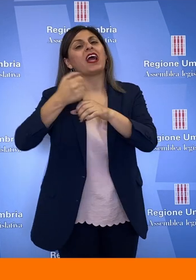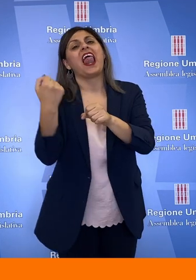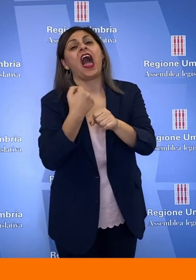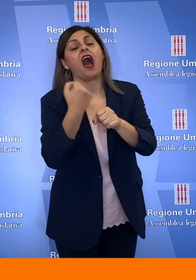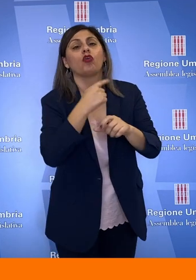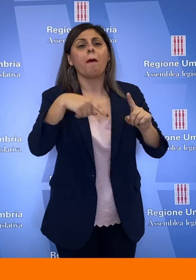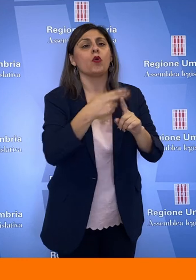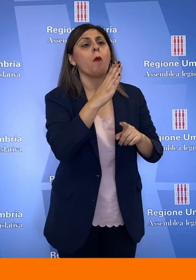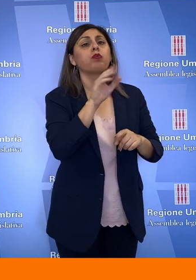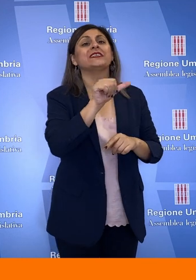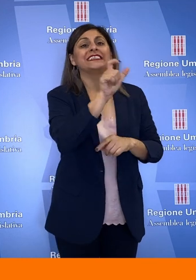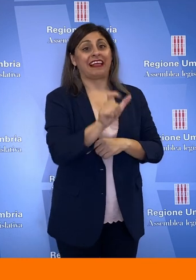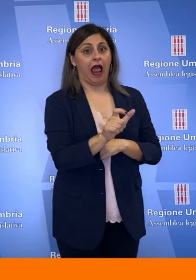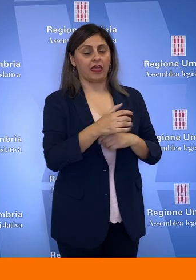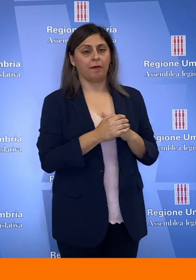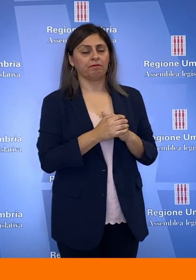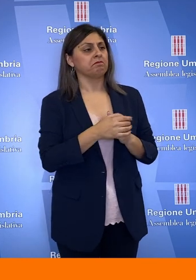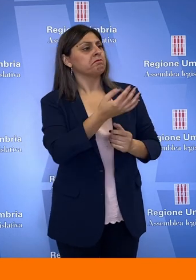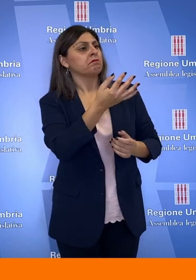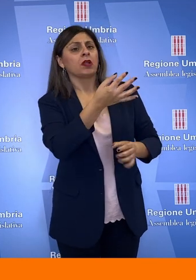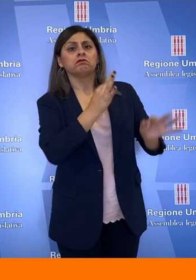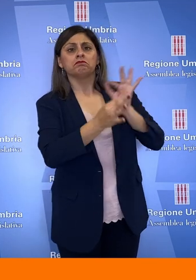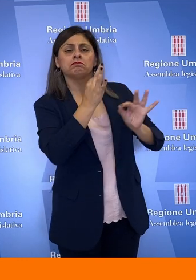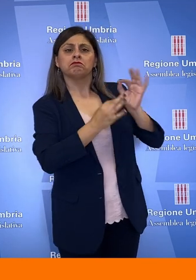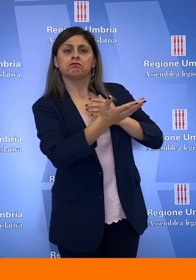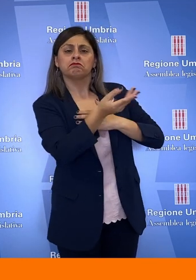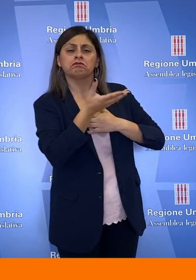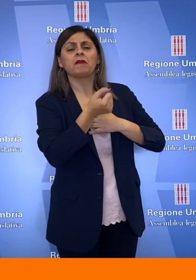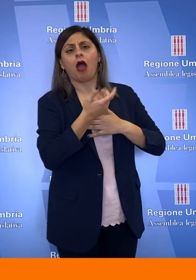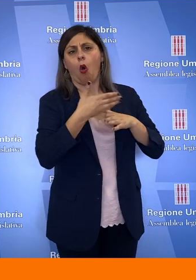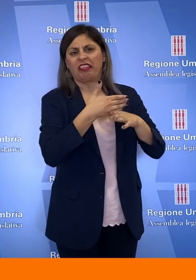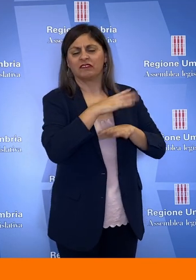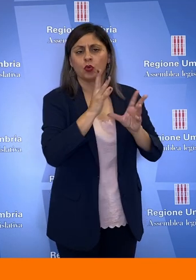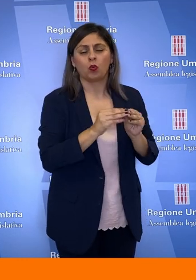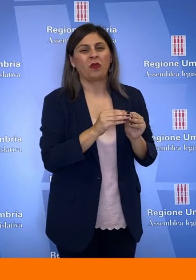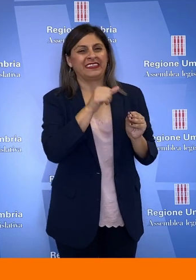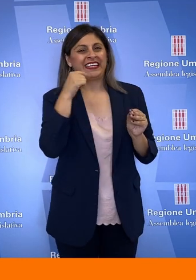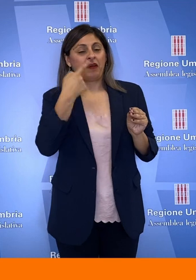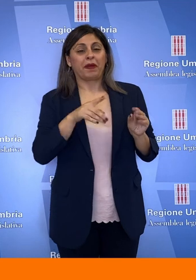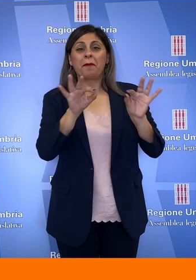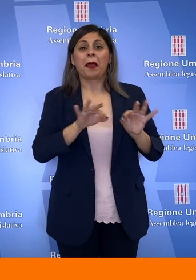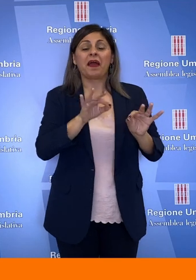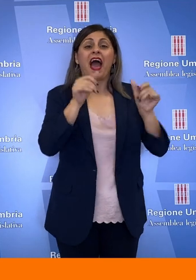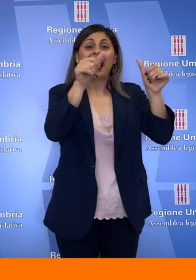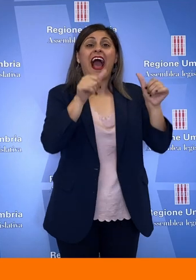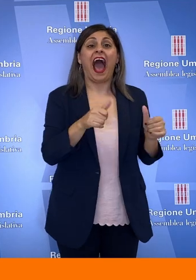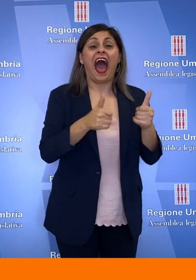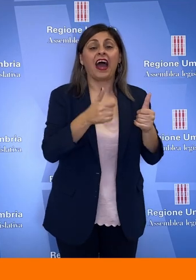Bus Italia. Tra le indicazioni emerse e pienamente condivise rispetto alla predisposizione della futura gara per l'assegnazione del servizio